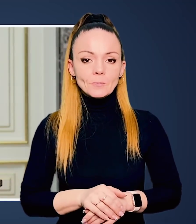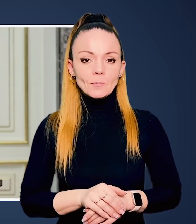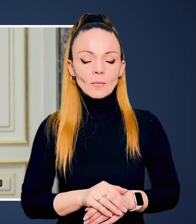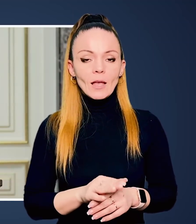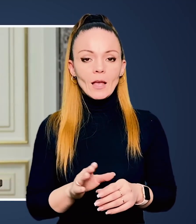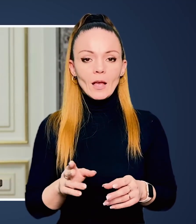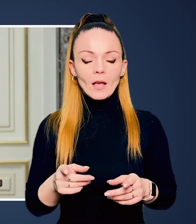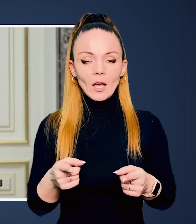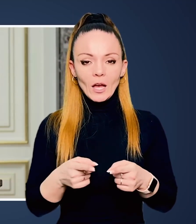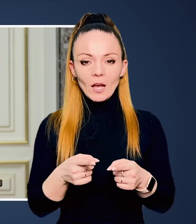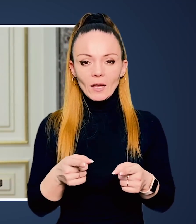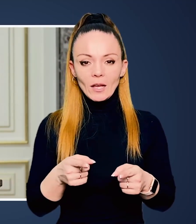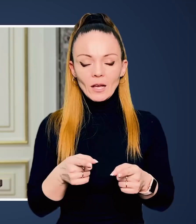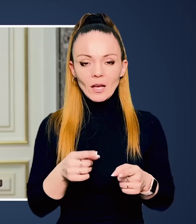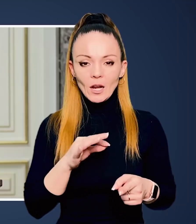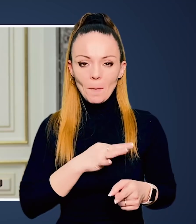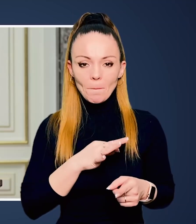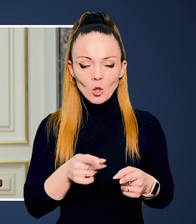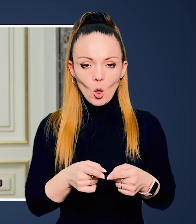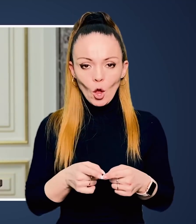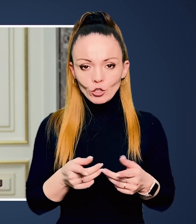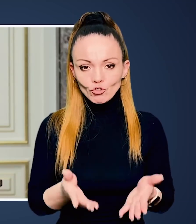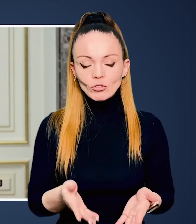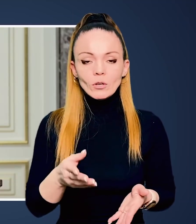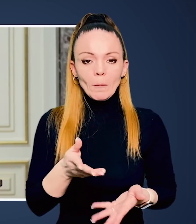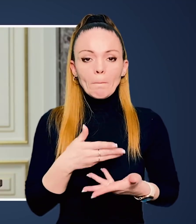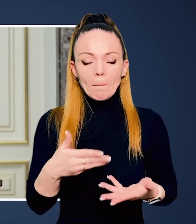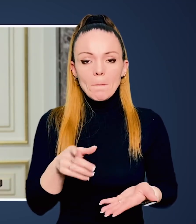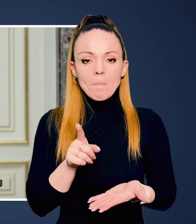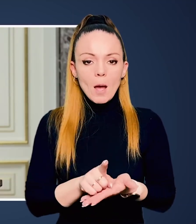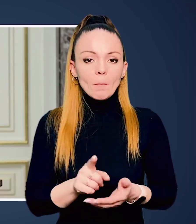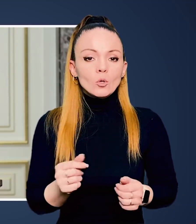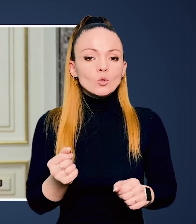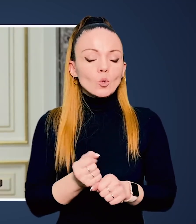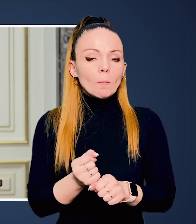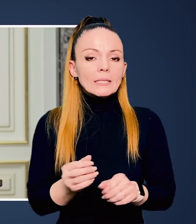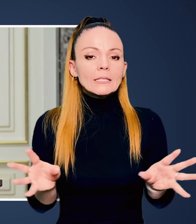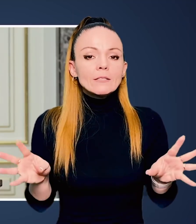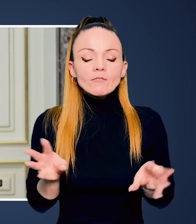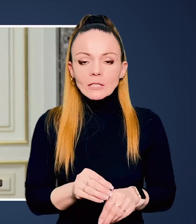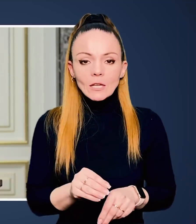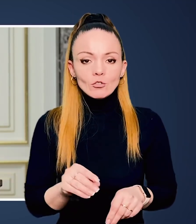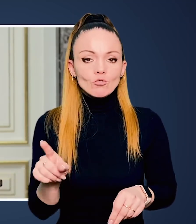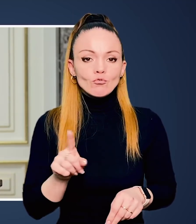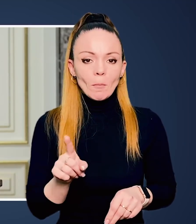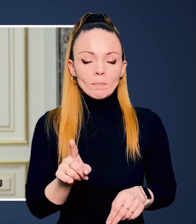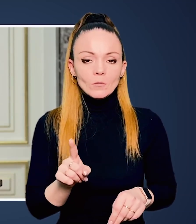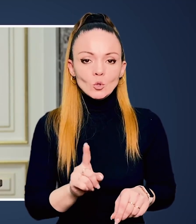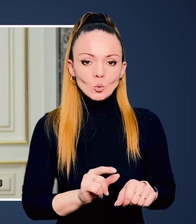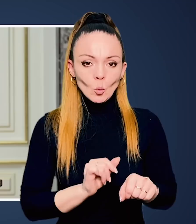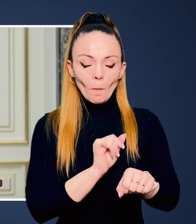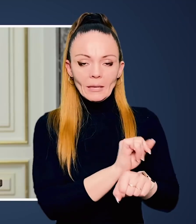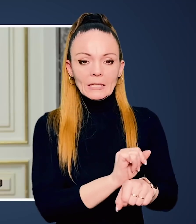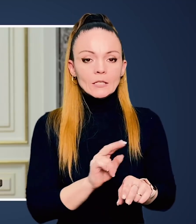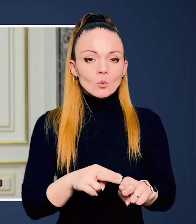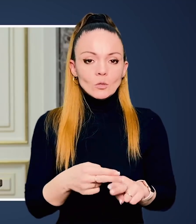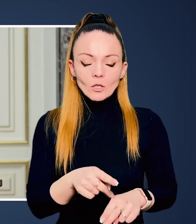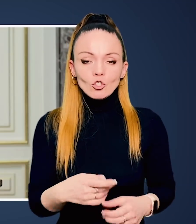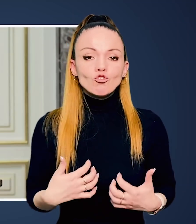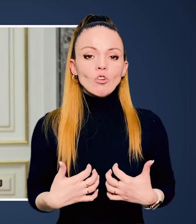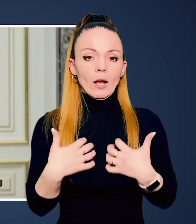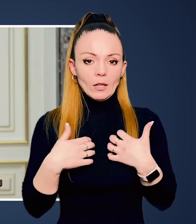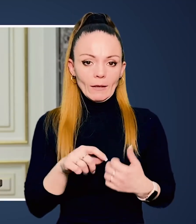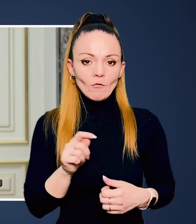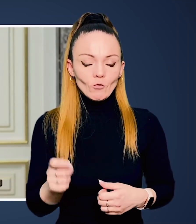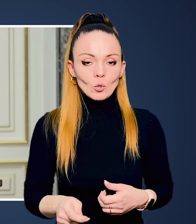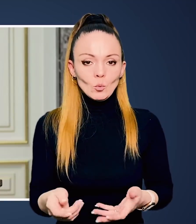кримінологічної. Ми маємо зробити все належне, щоб зупинити